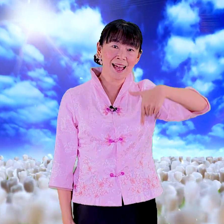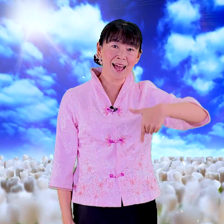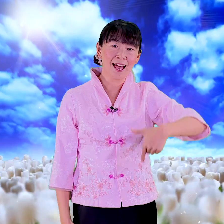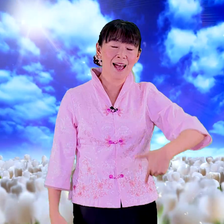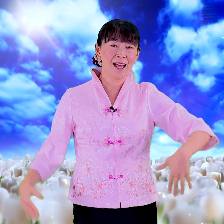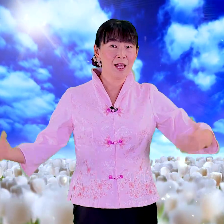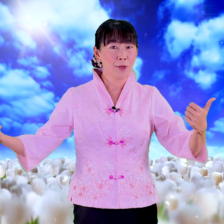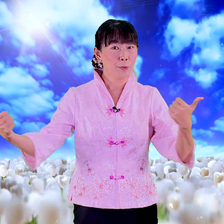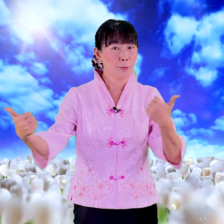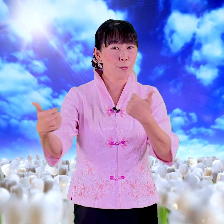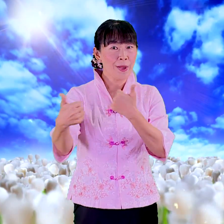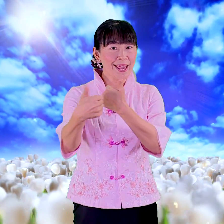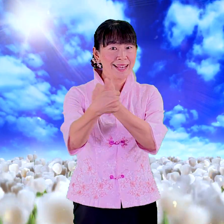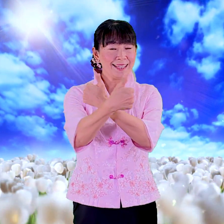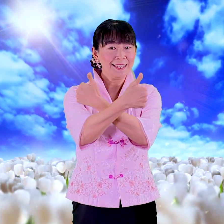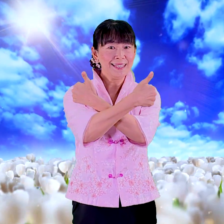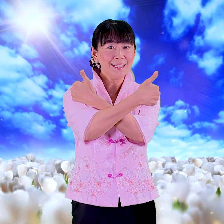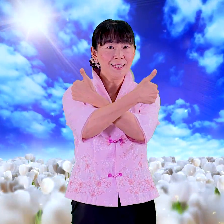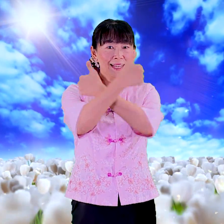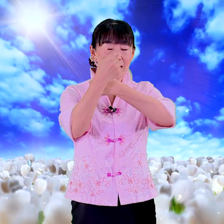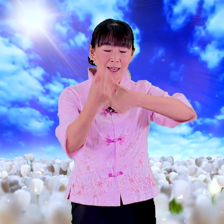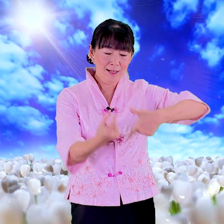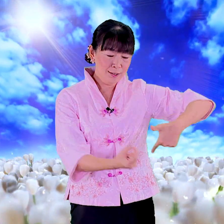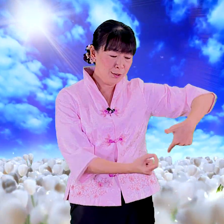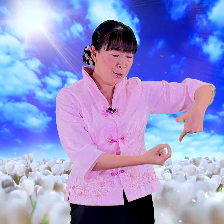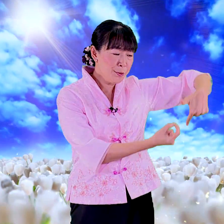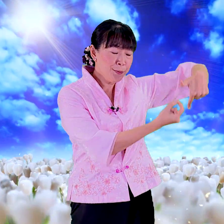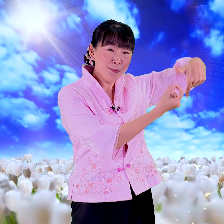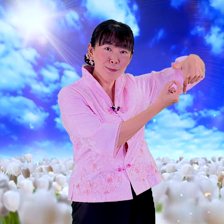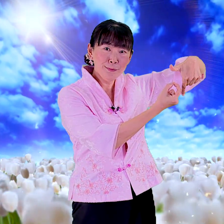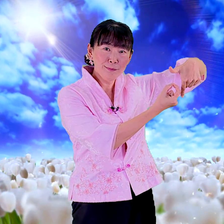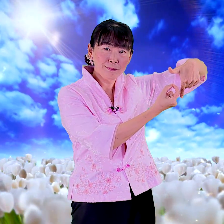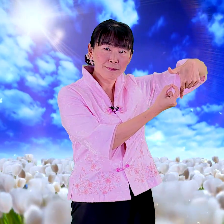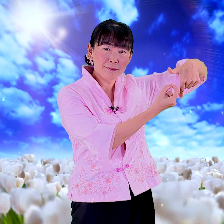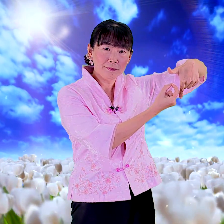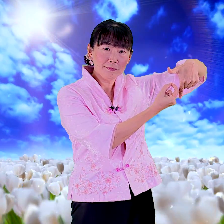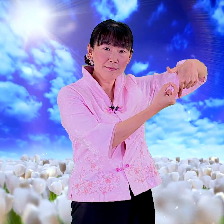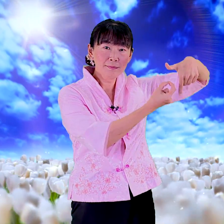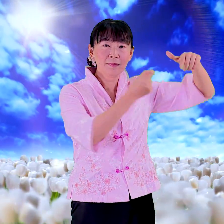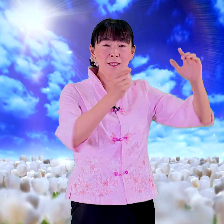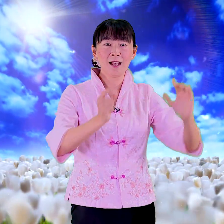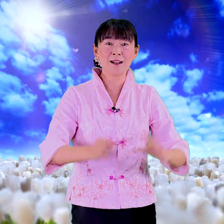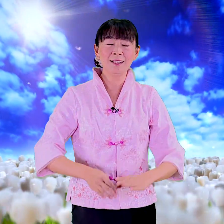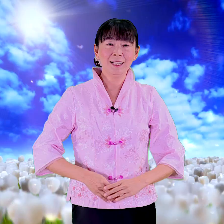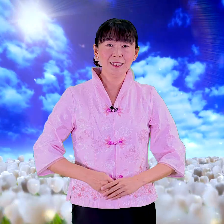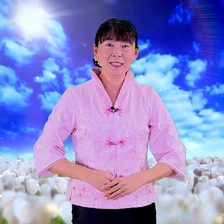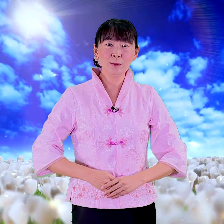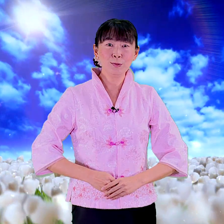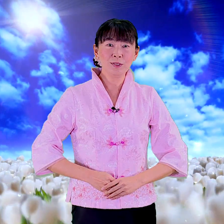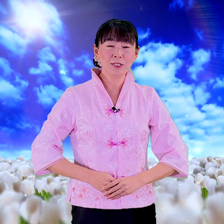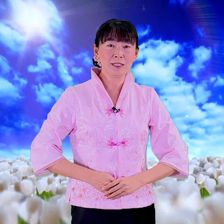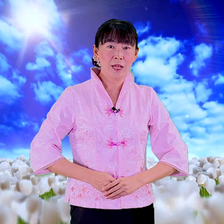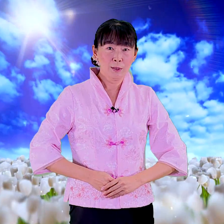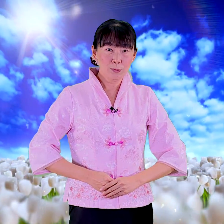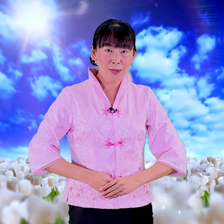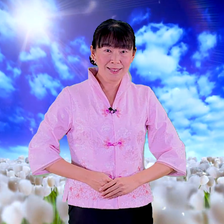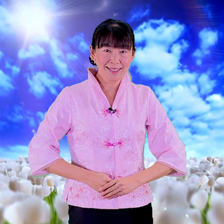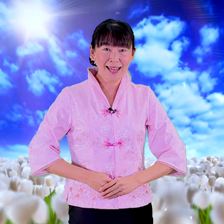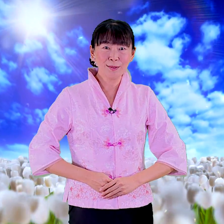为公好第二句是选贤